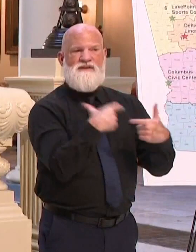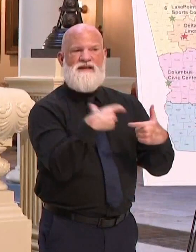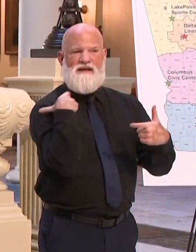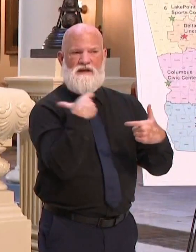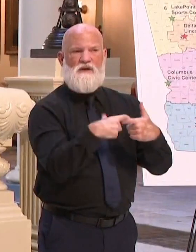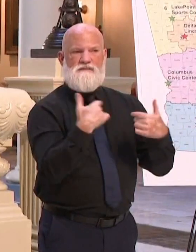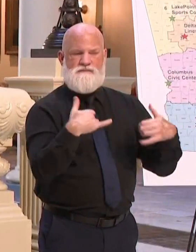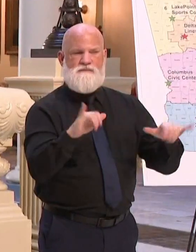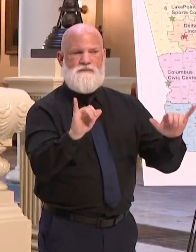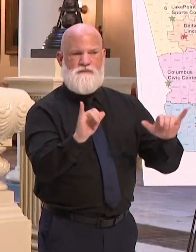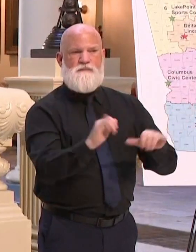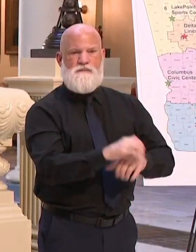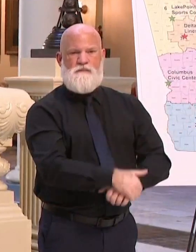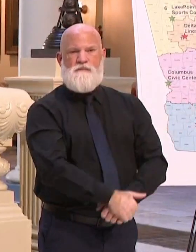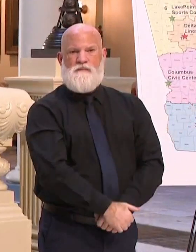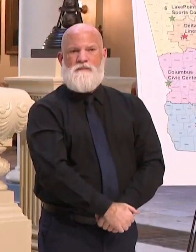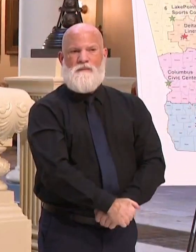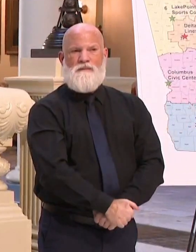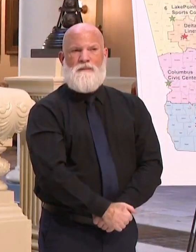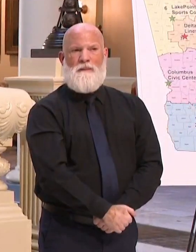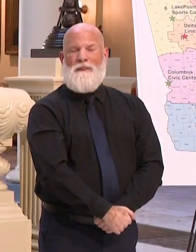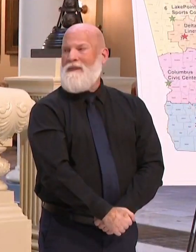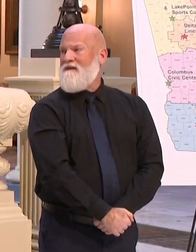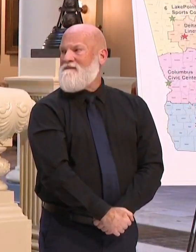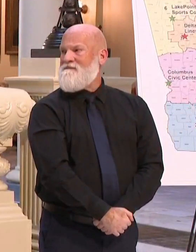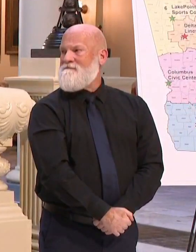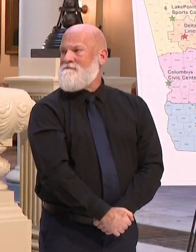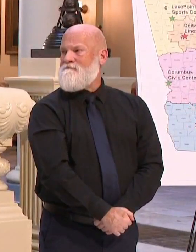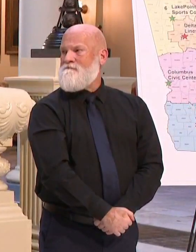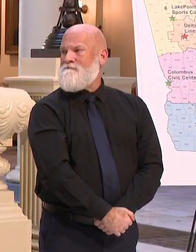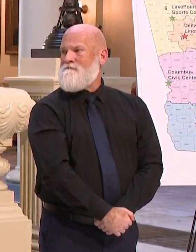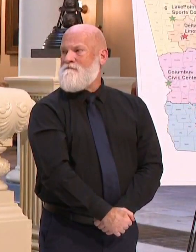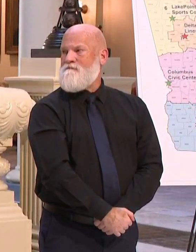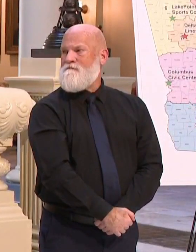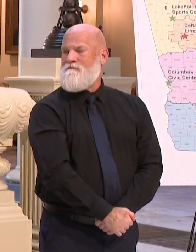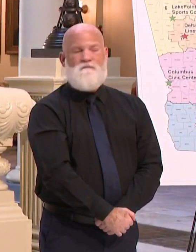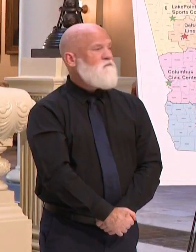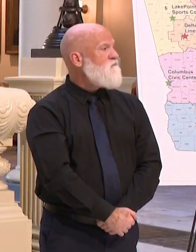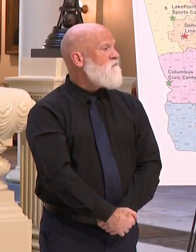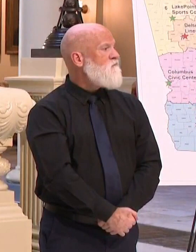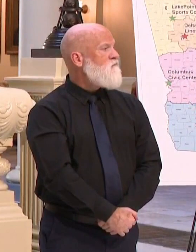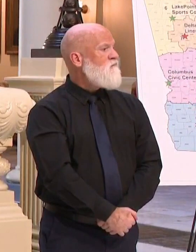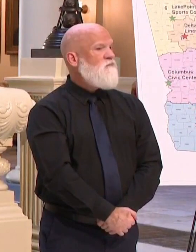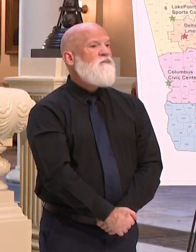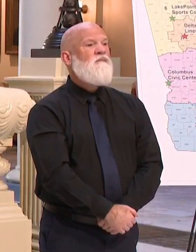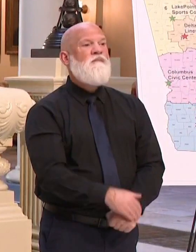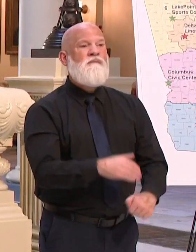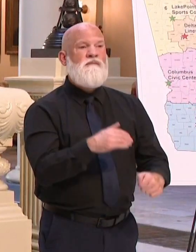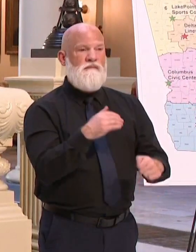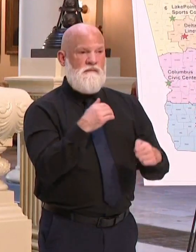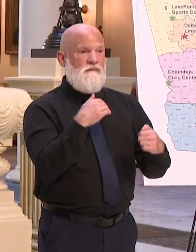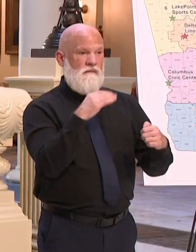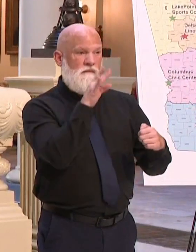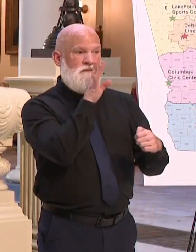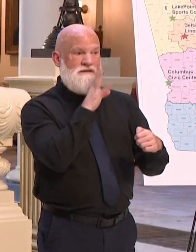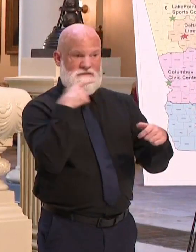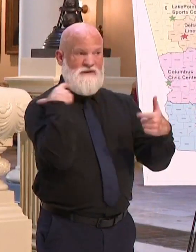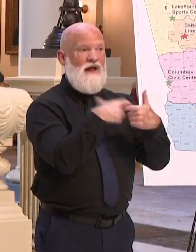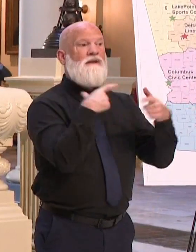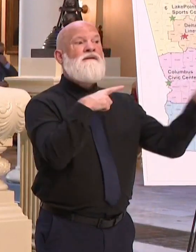han aparecido, es difícil cuando estamos preguntando preguntas muy menores. Entendido. Gracias, comisionado. He'll tell you what I just said.